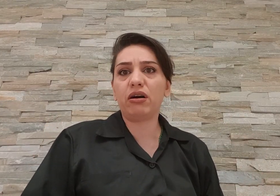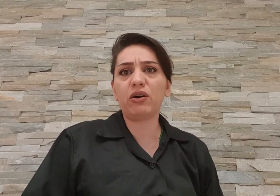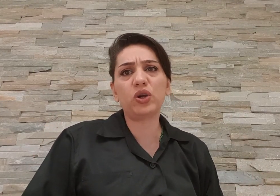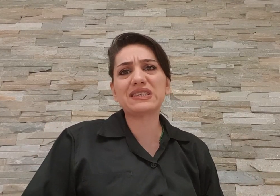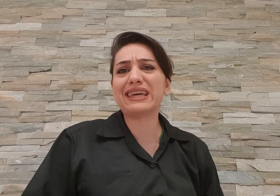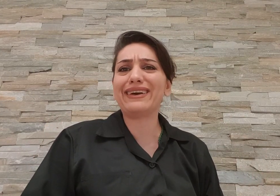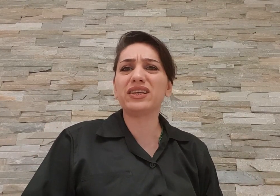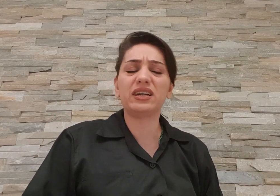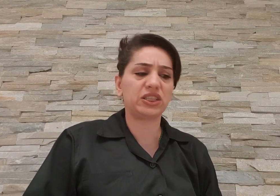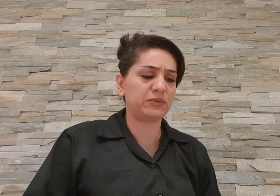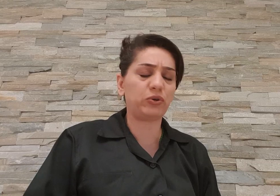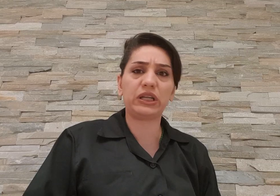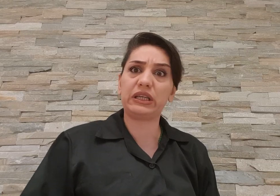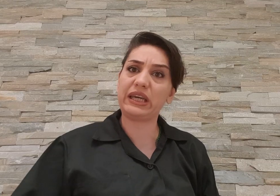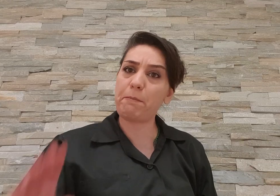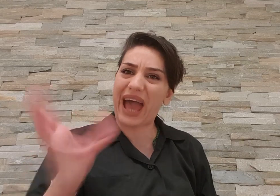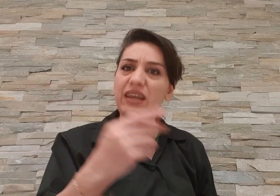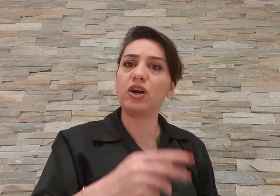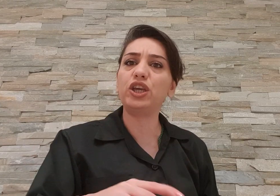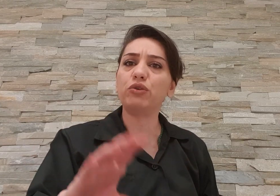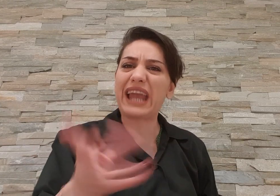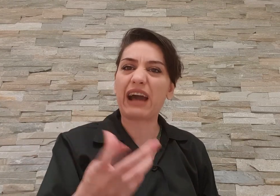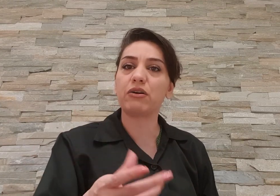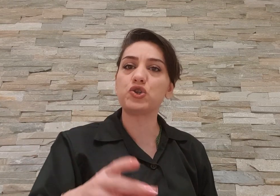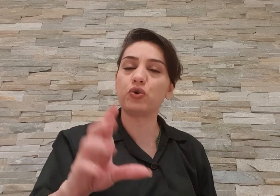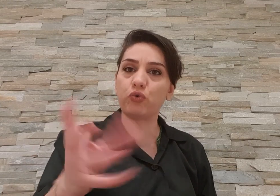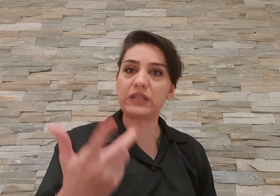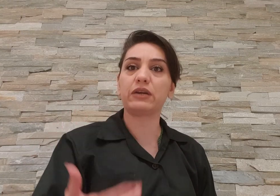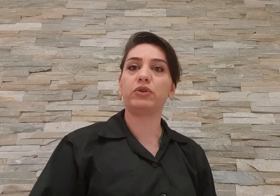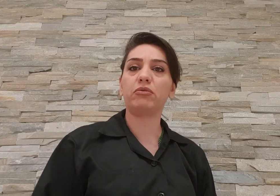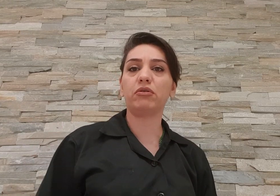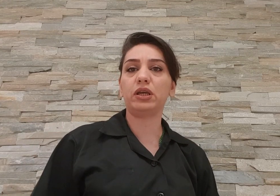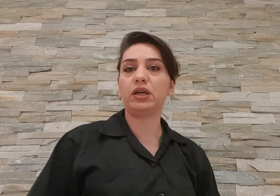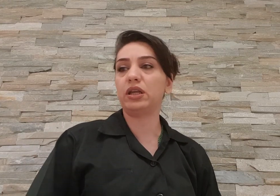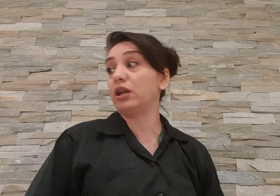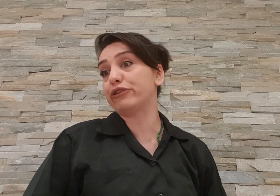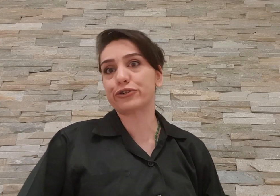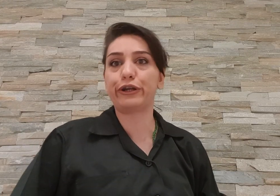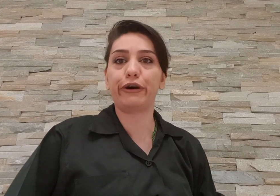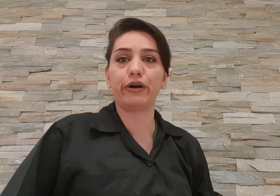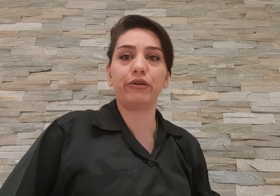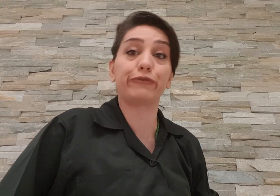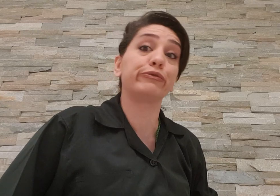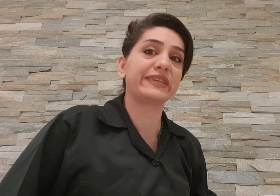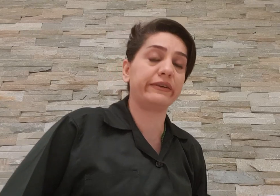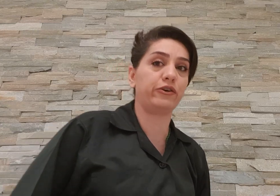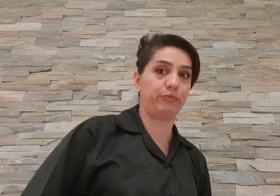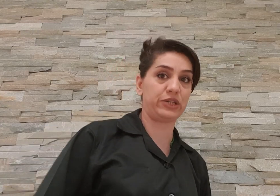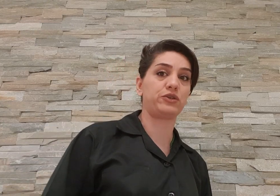خلاصه یه چیز بکنین دیگه یه بننایی و نقاشی و خونه تکنی بکنین این آتاشقالای آقاین رو از خون زندگیاتون بکشیم